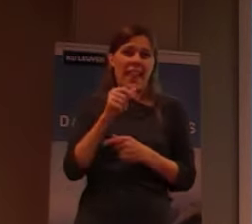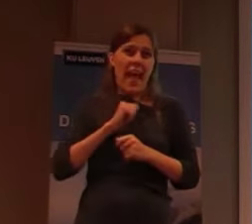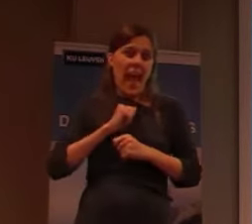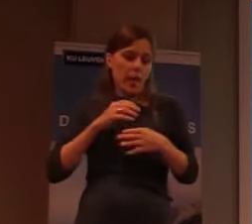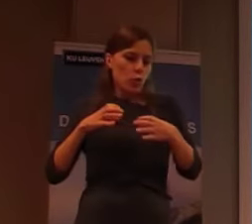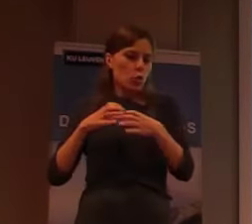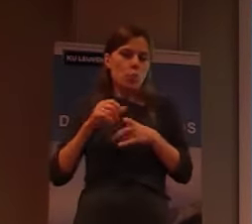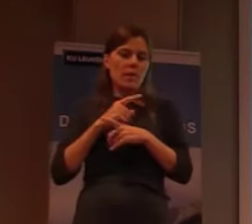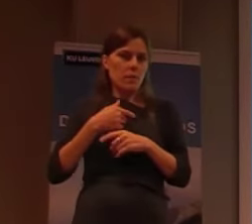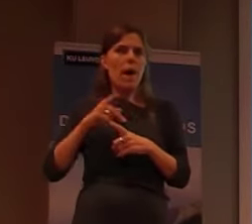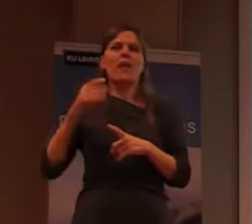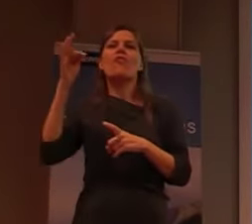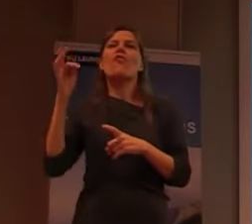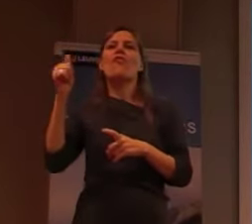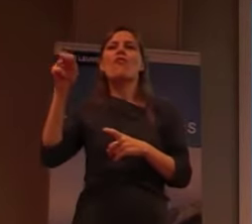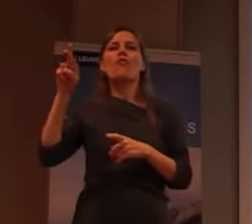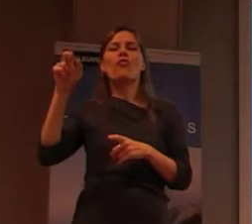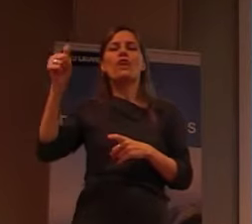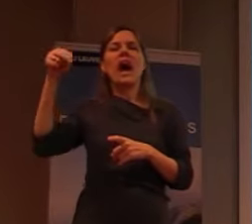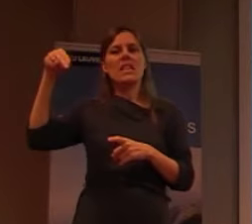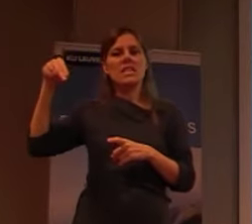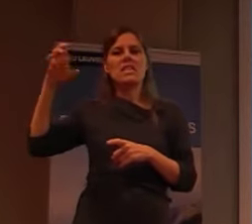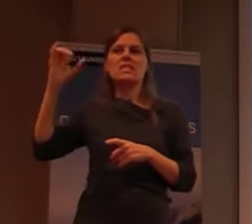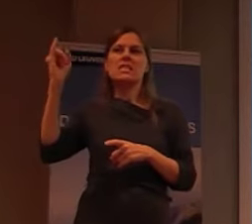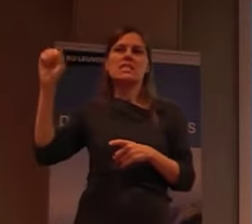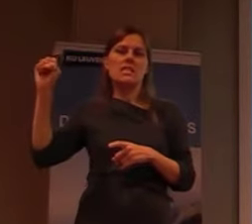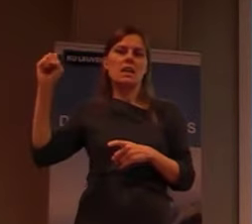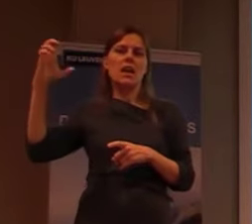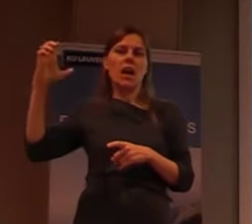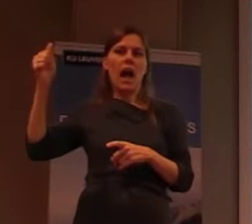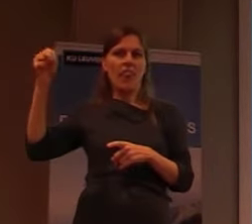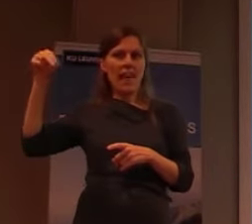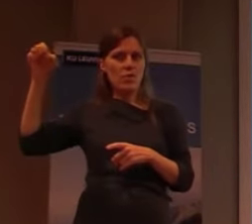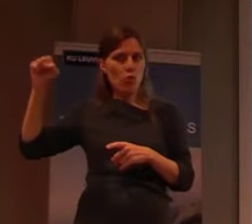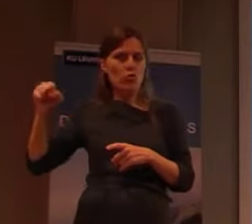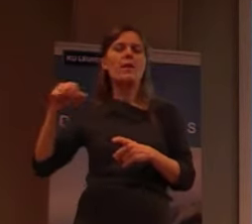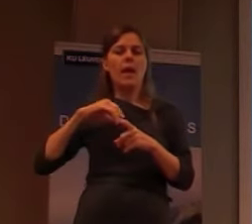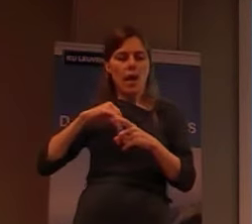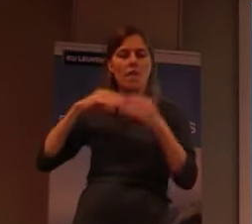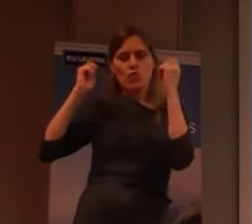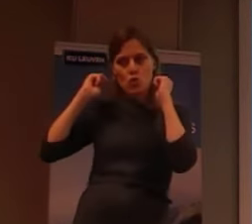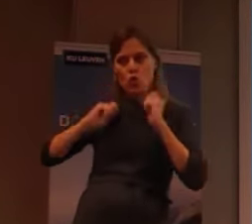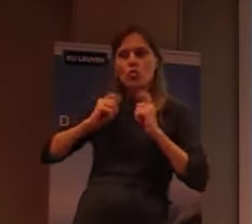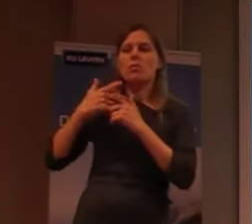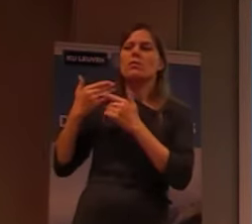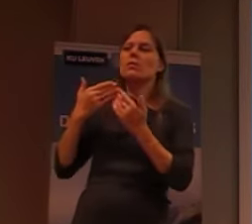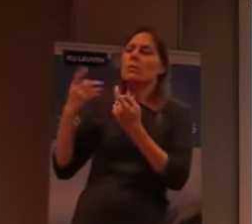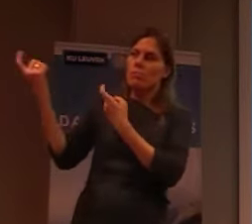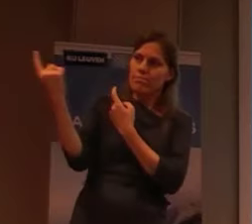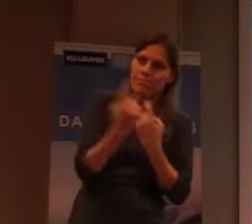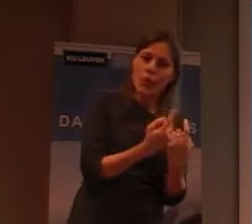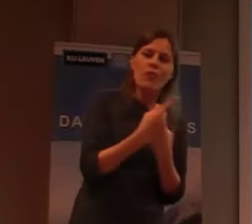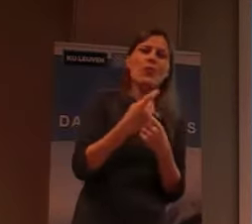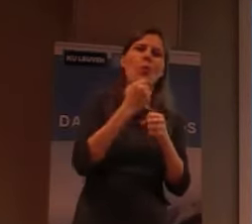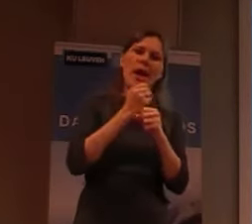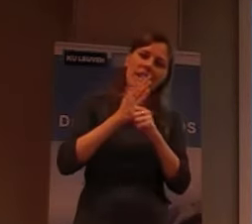Francisca Nessen, zijn er, uiteindelijk, zusters gekomen, die, ja, het werk, hebben verder gezet. Maar, die hebben dat,